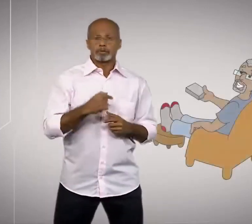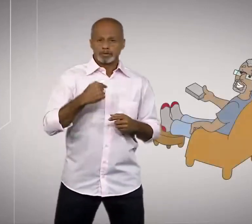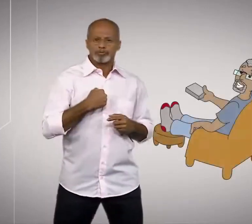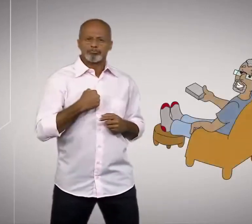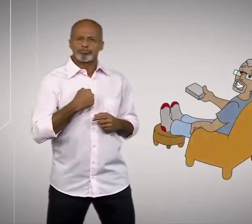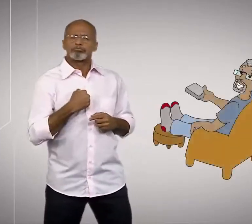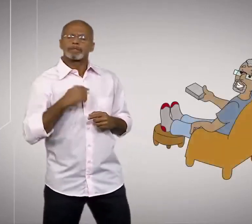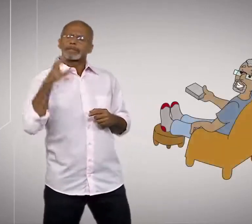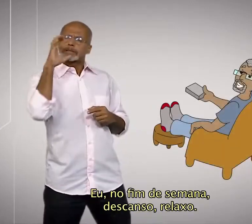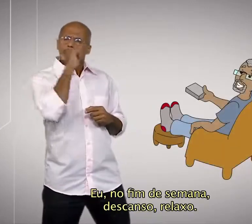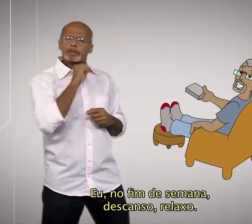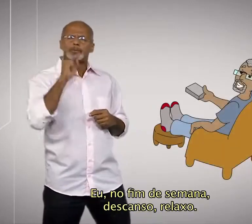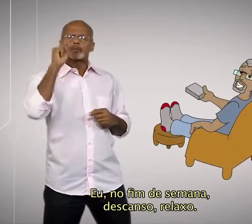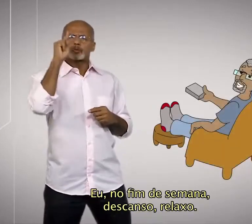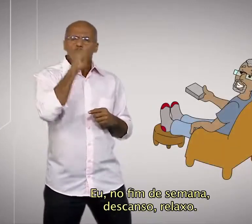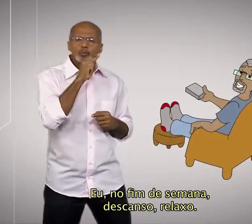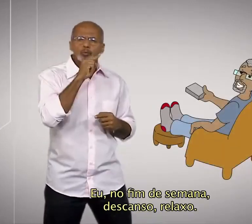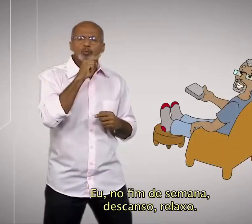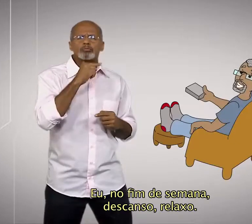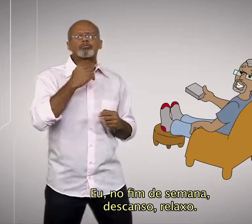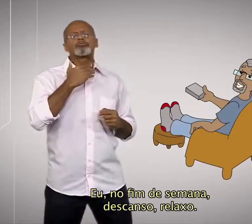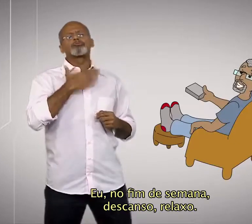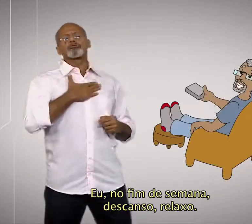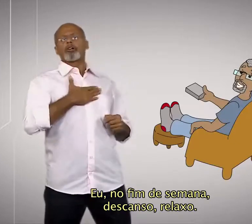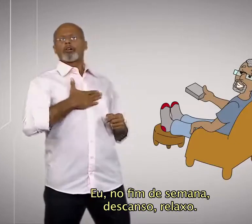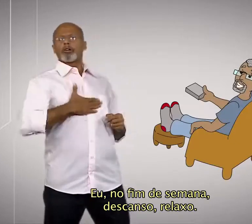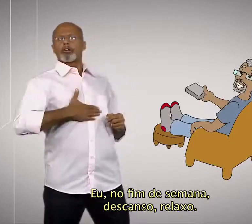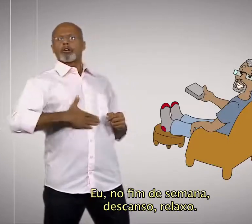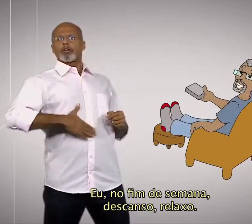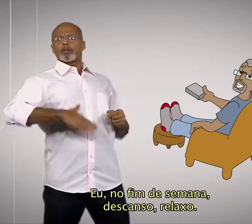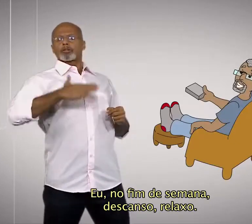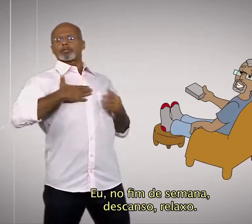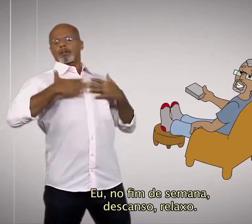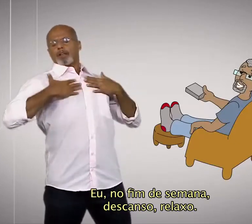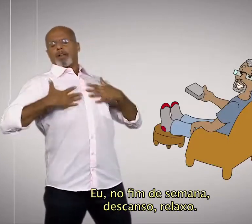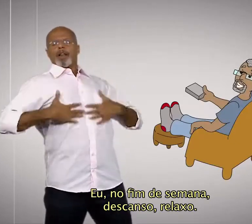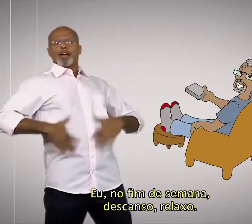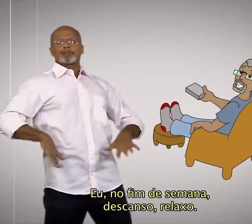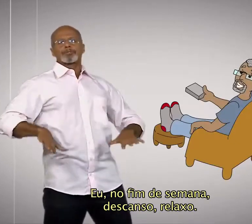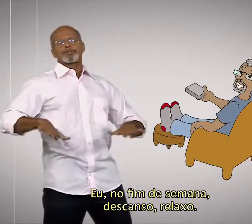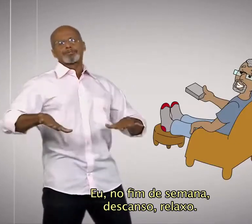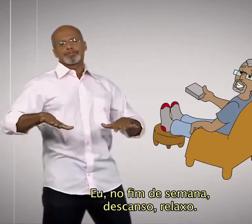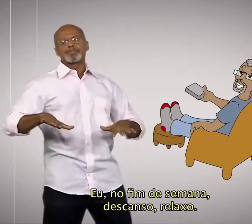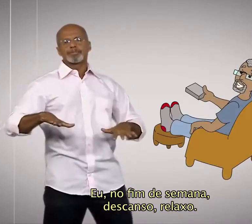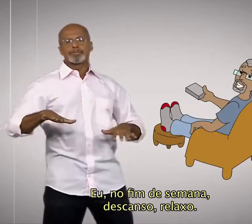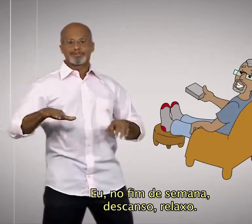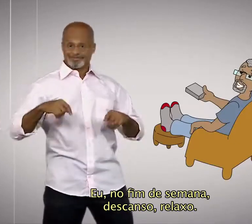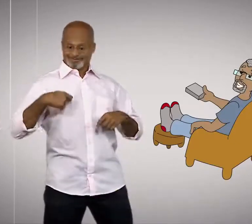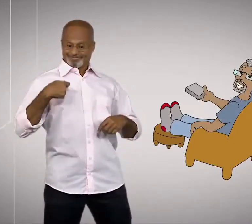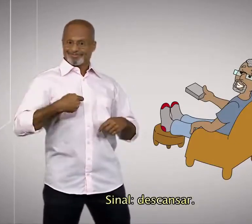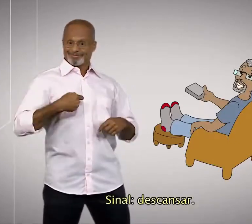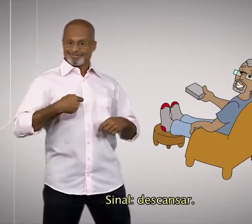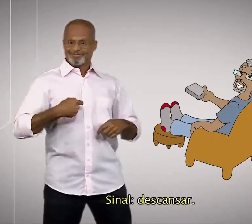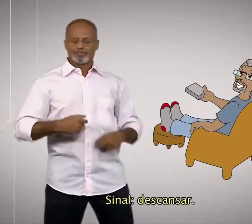Eu, no fim de semana, descanso, relaxo. Sinal,